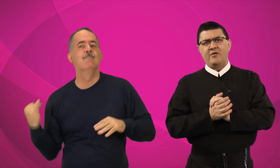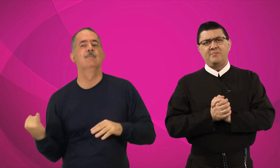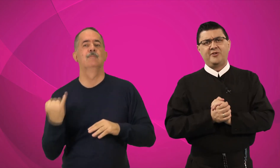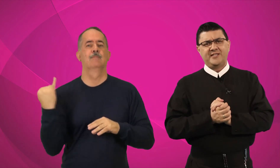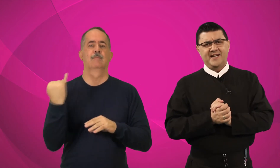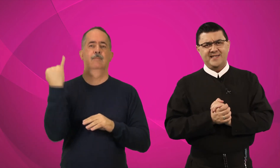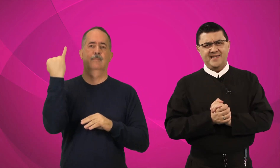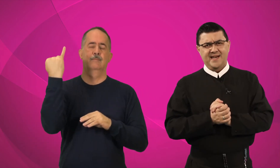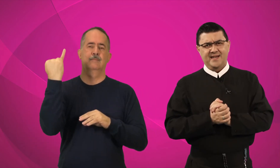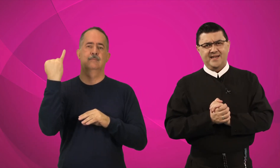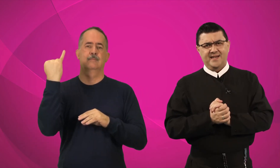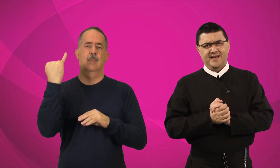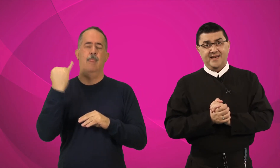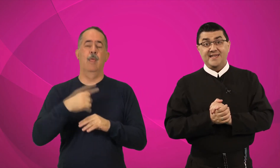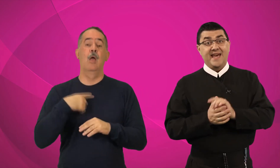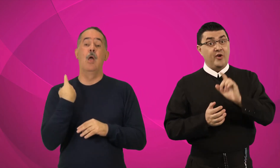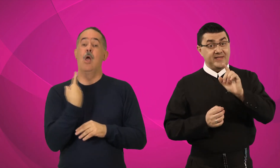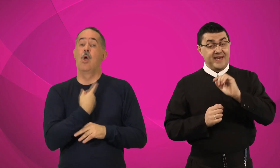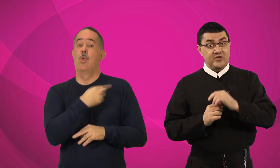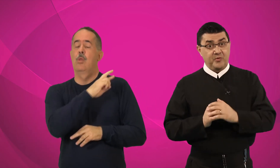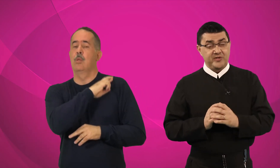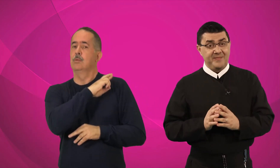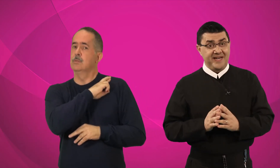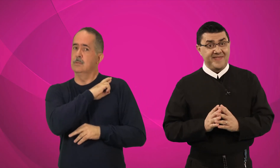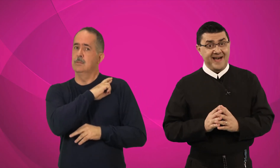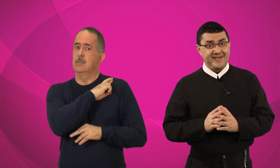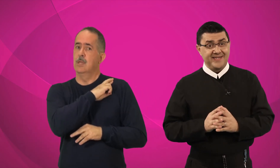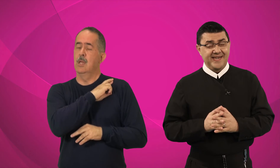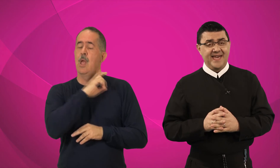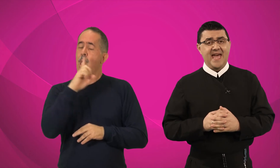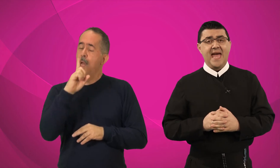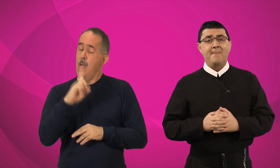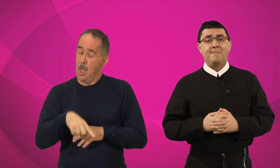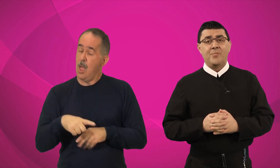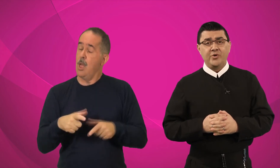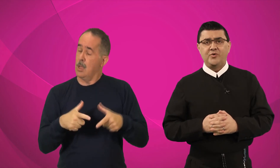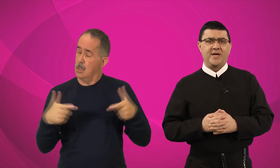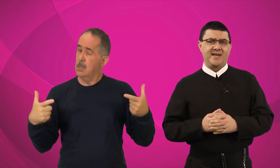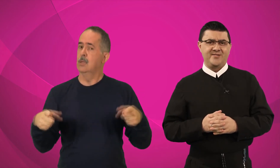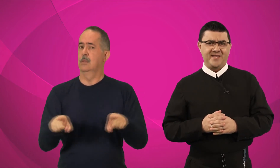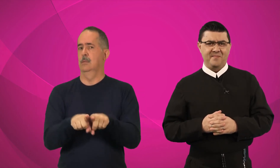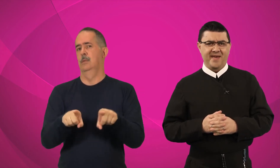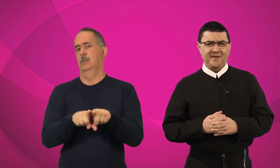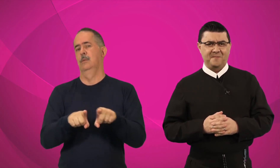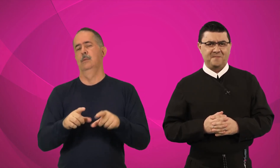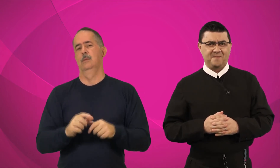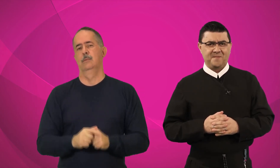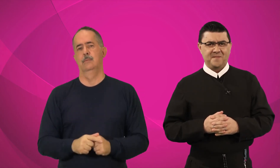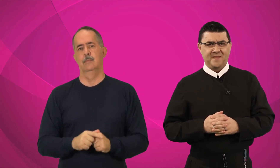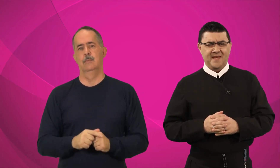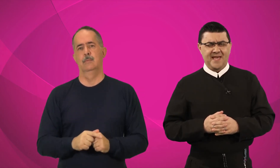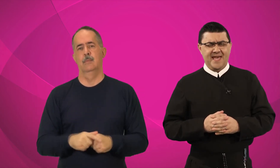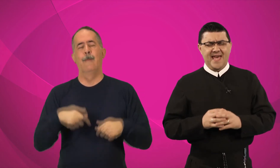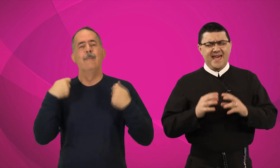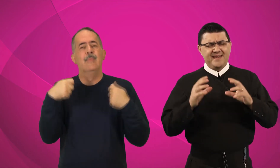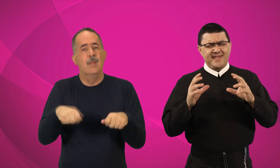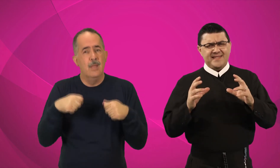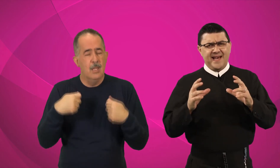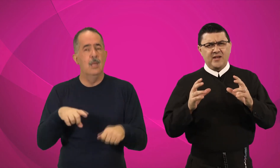importância. E a nossa responsabilidade é muito grande também. É necessário